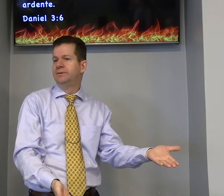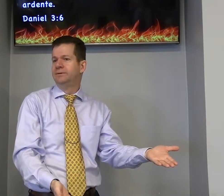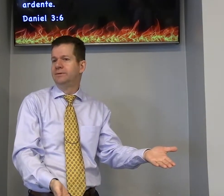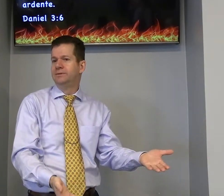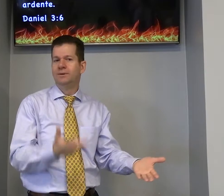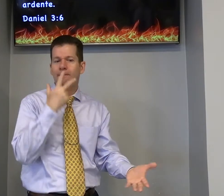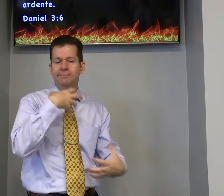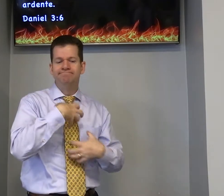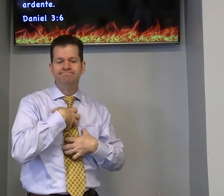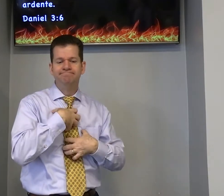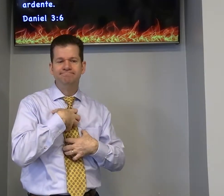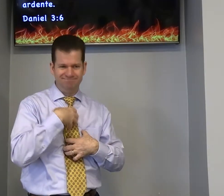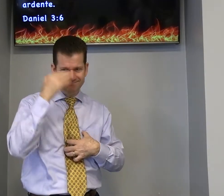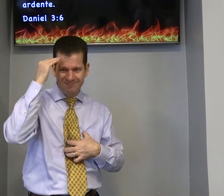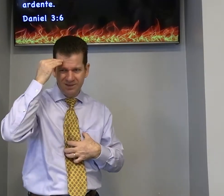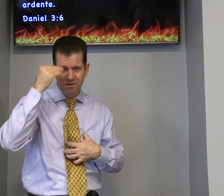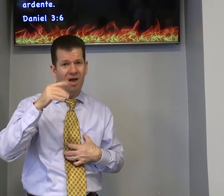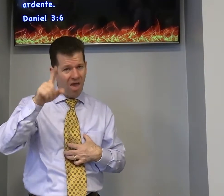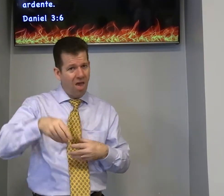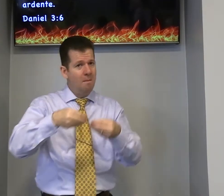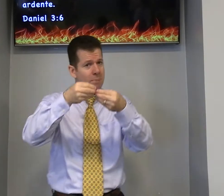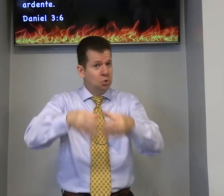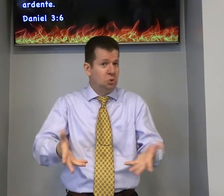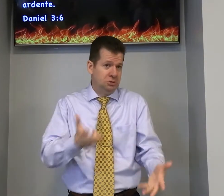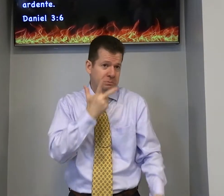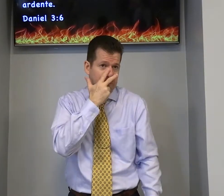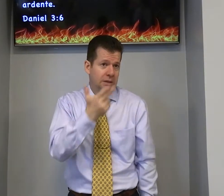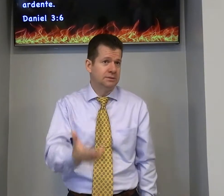parece você sente esse